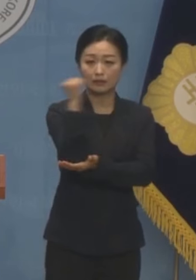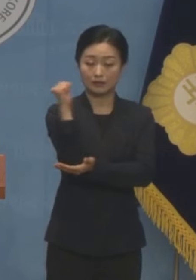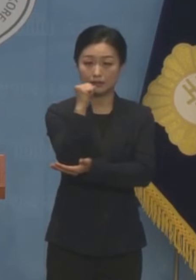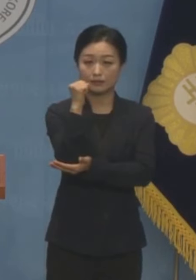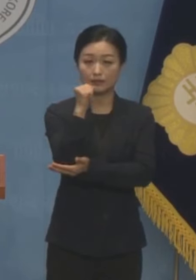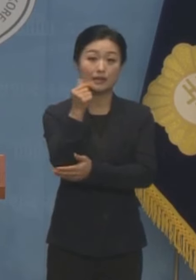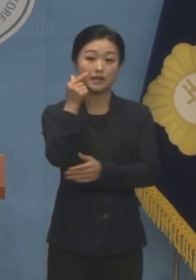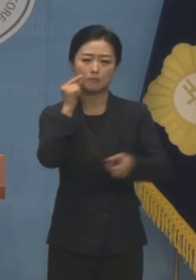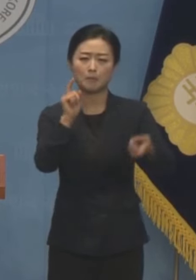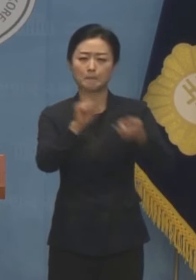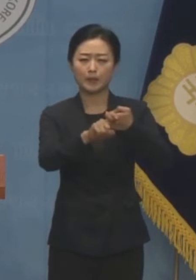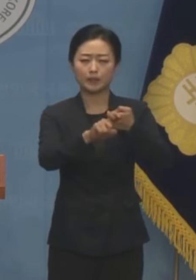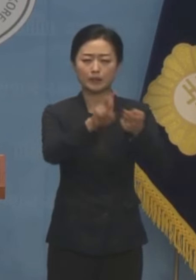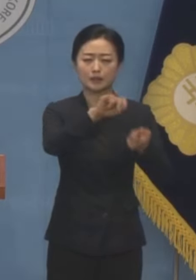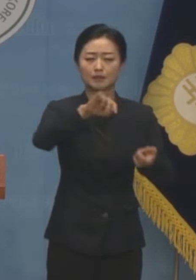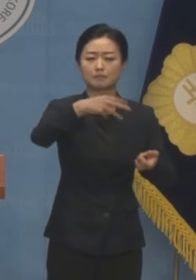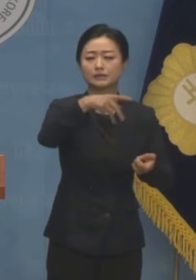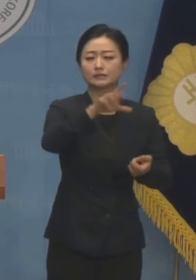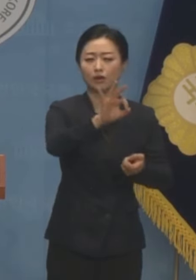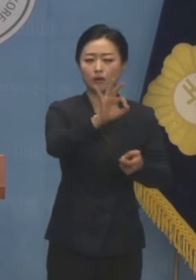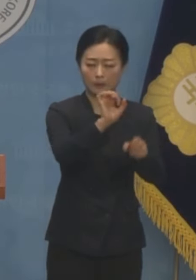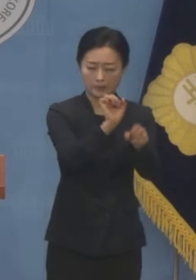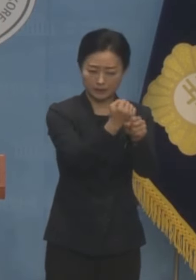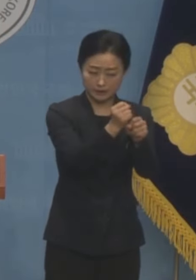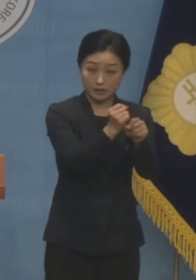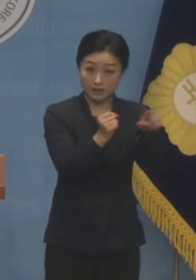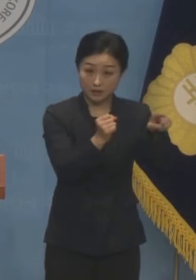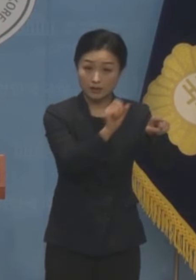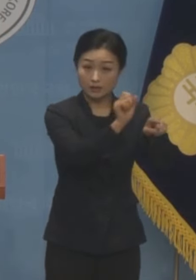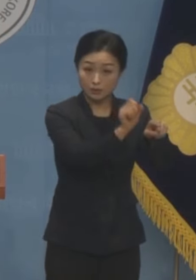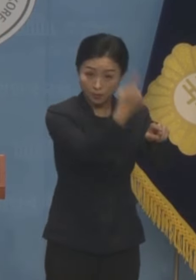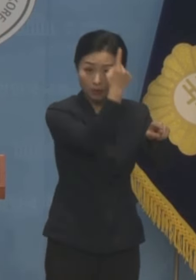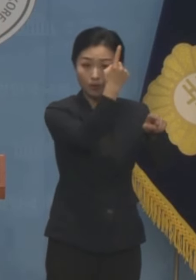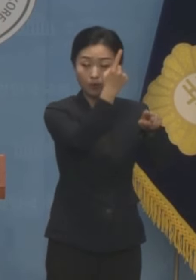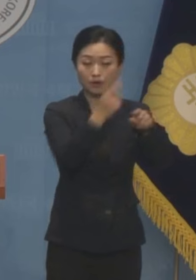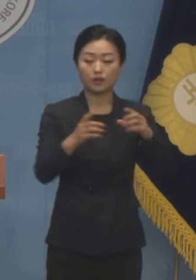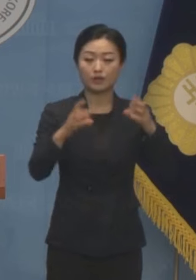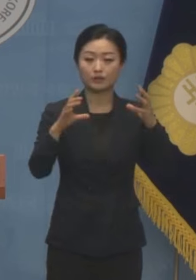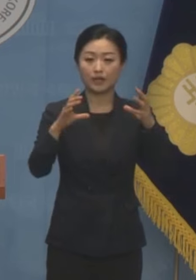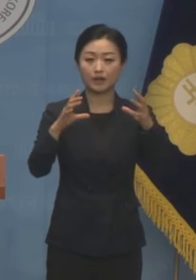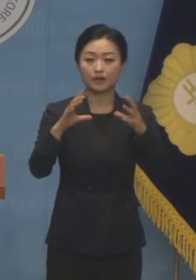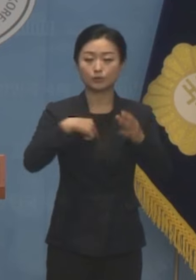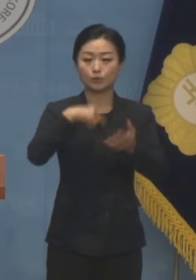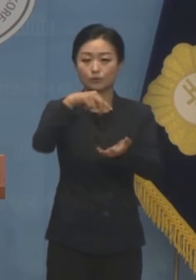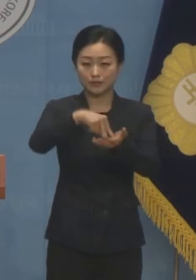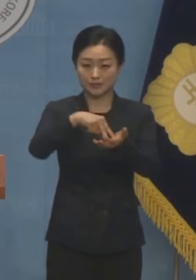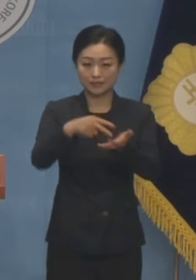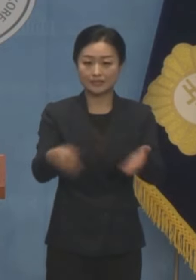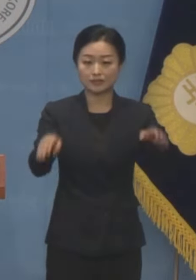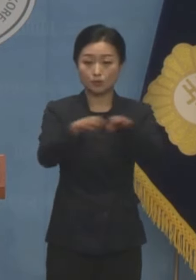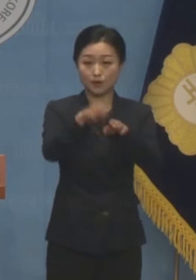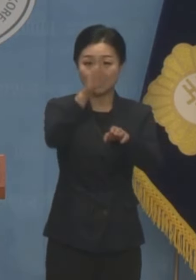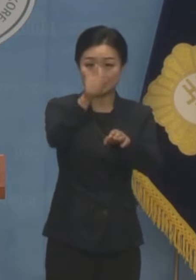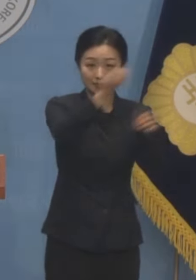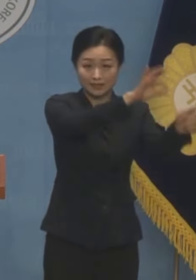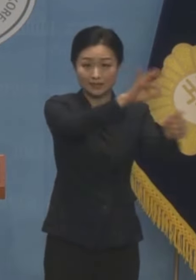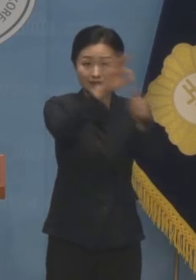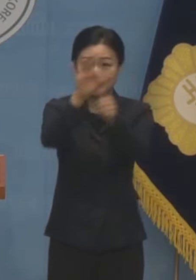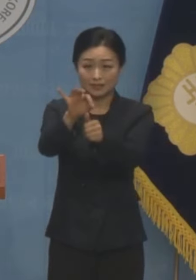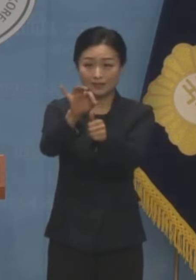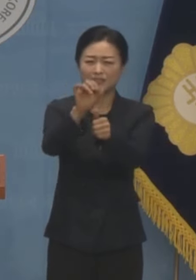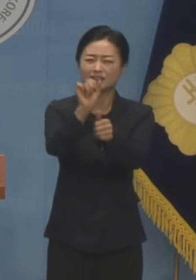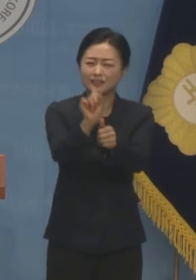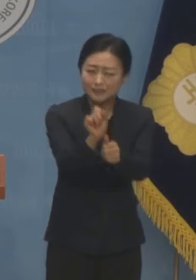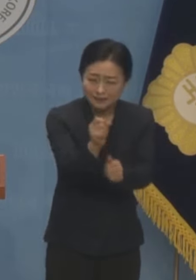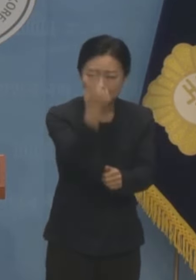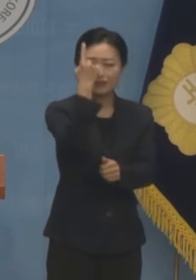친일매국주의 독립기념관장 임명으로 독립기념관 광복절 기념식조차